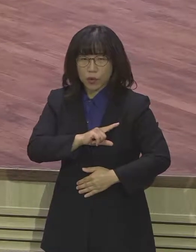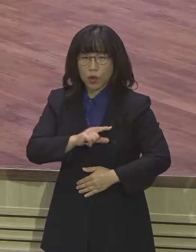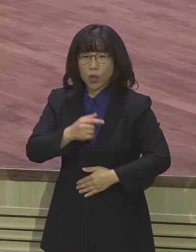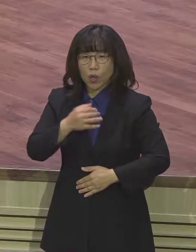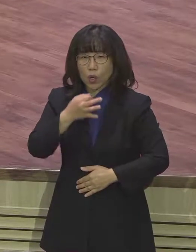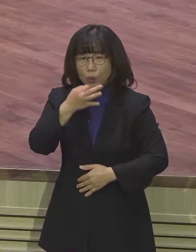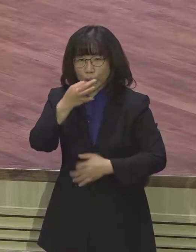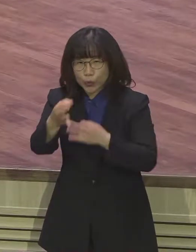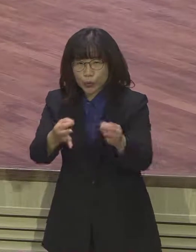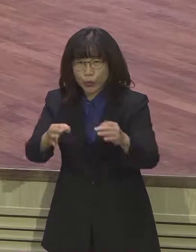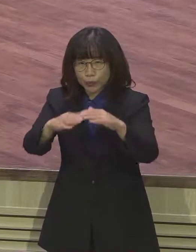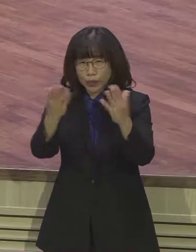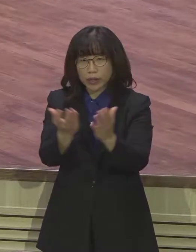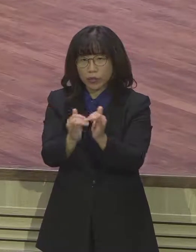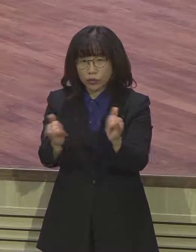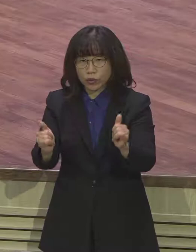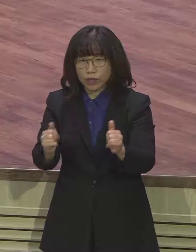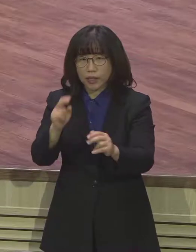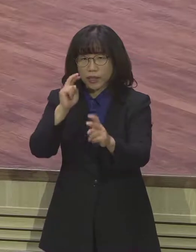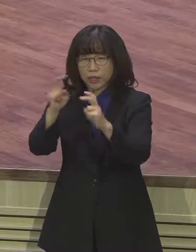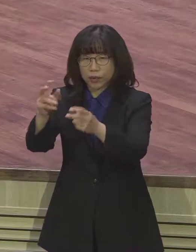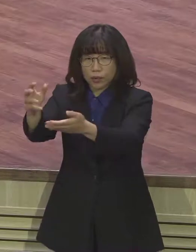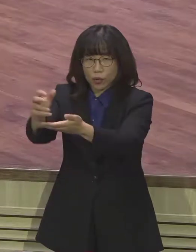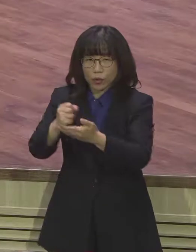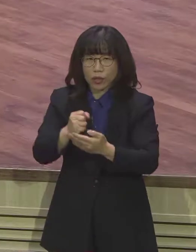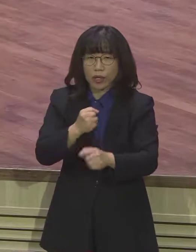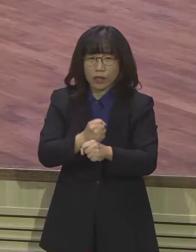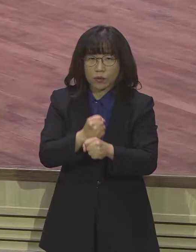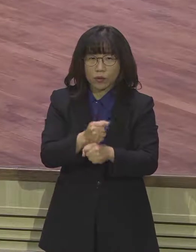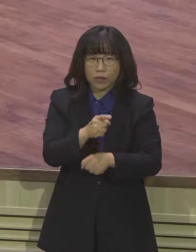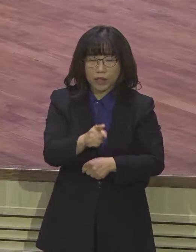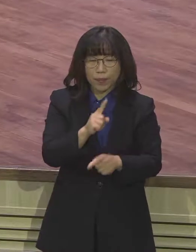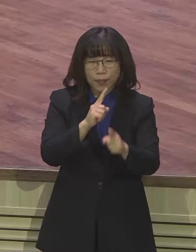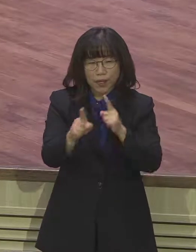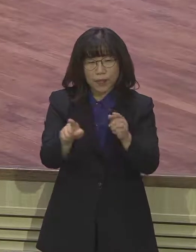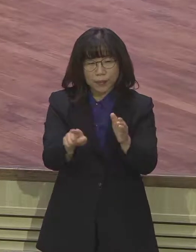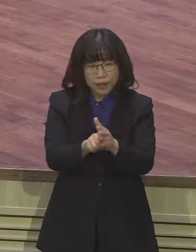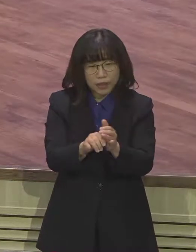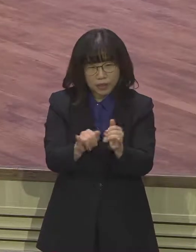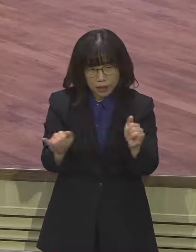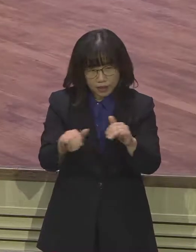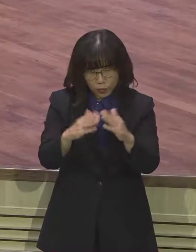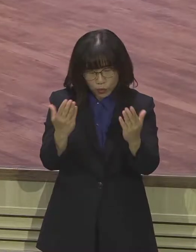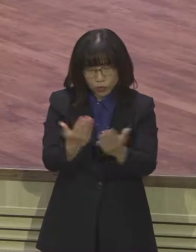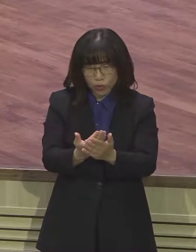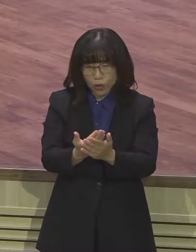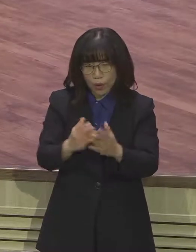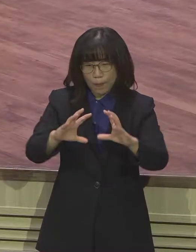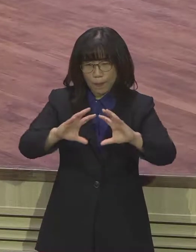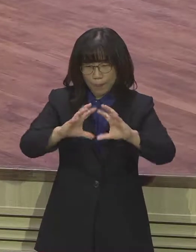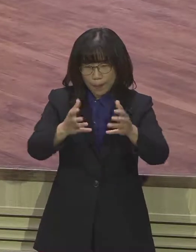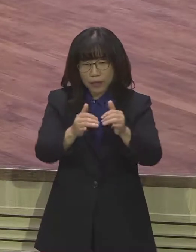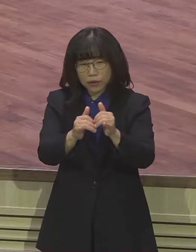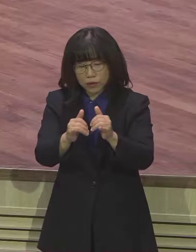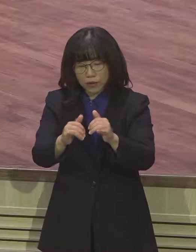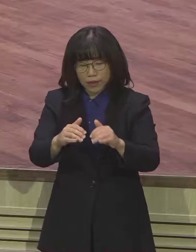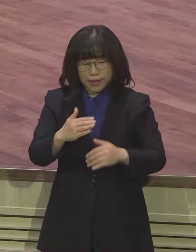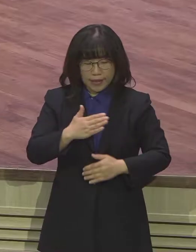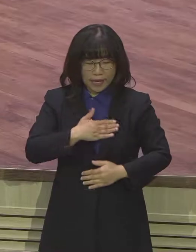여호와의 말씀이니라 내 이름으로 이코는 망국을 기업으로 얻게 하리라 완전히 여러분 2, 3,